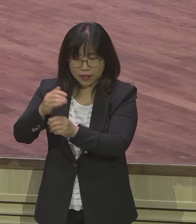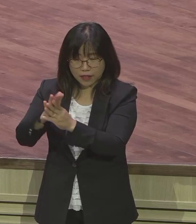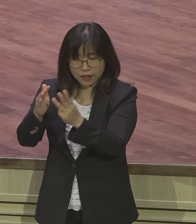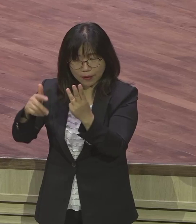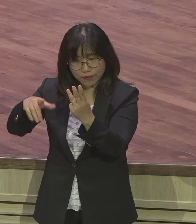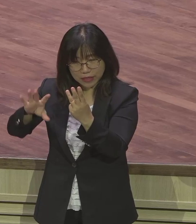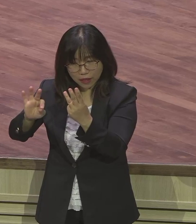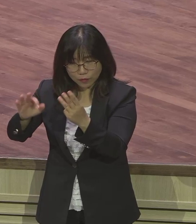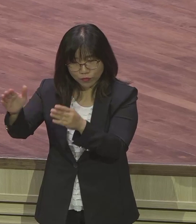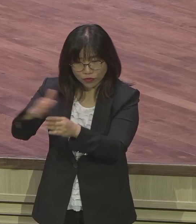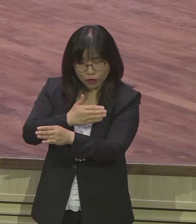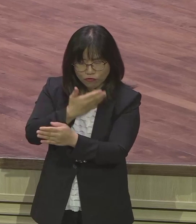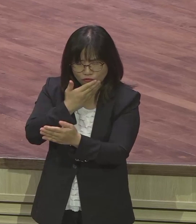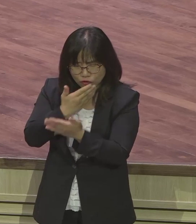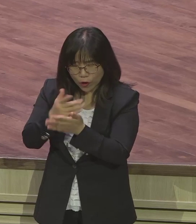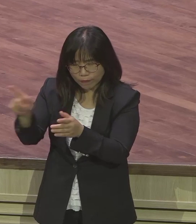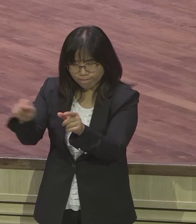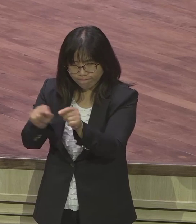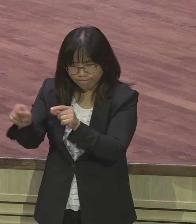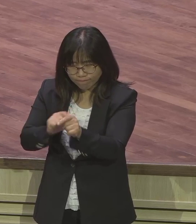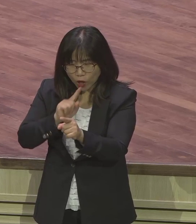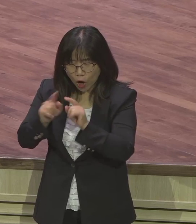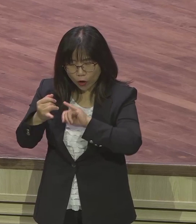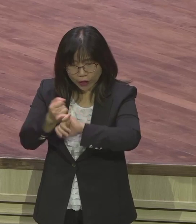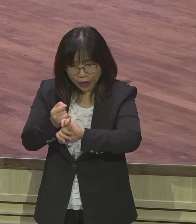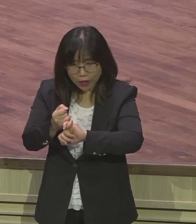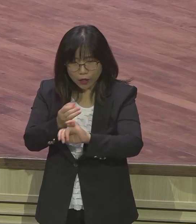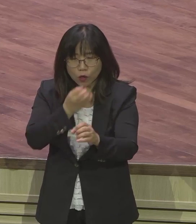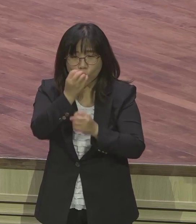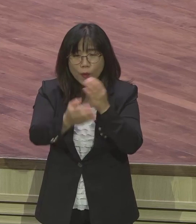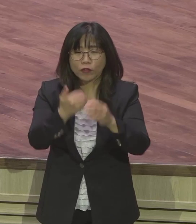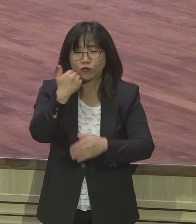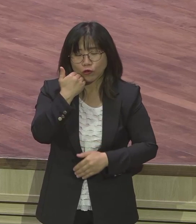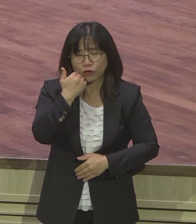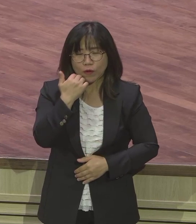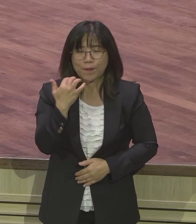고백한 거예요 주는 그리소시요 살아계신 하나님의 아들이십니다